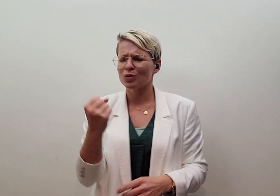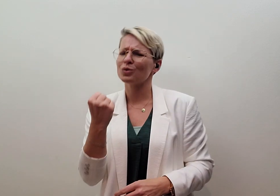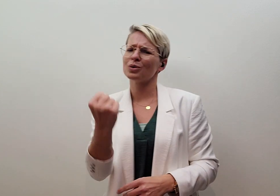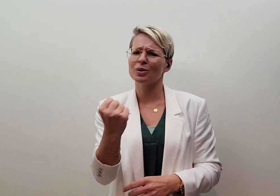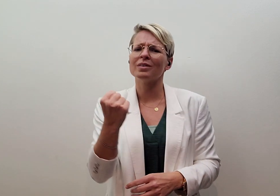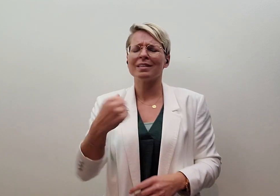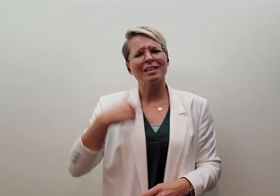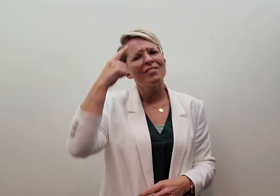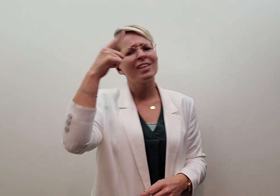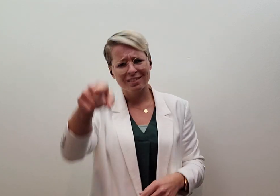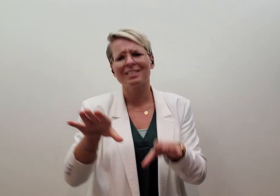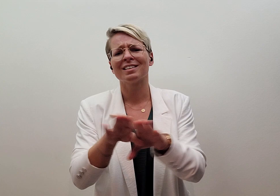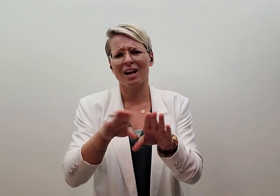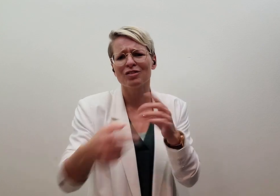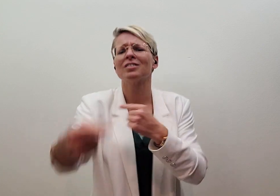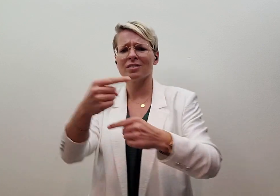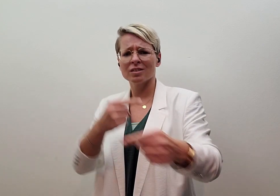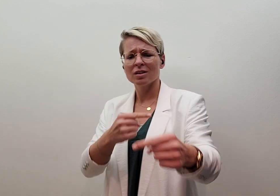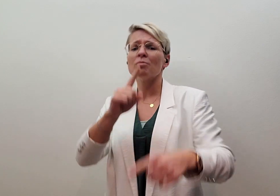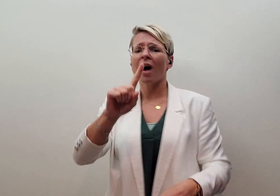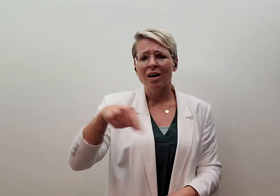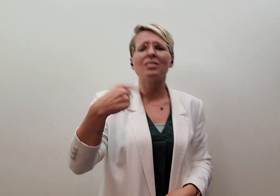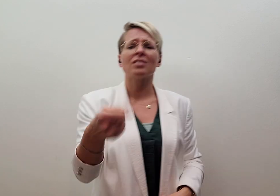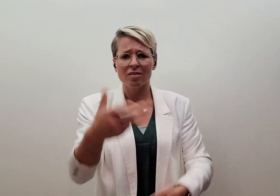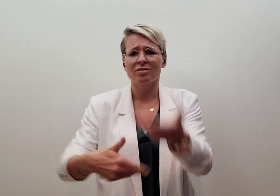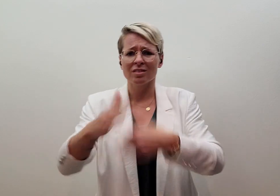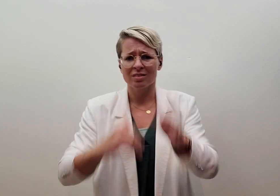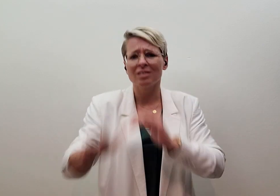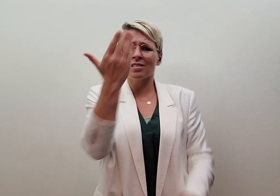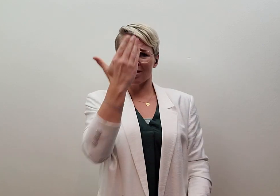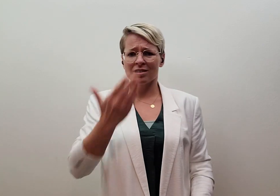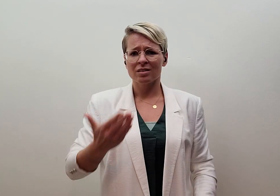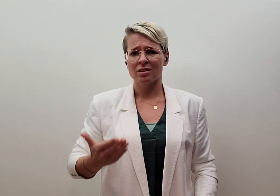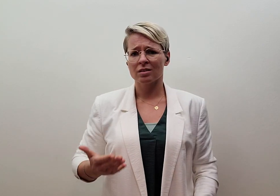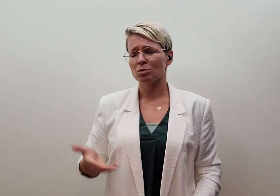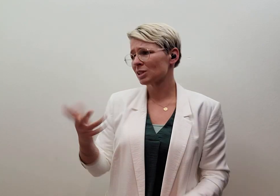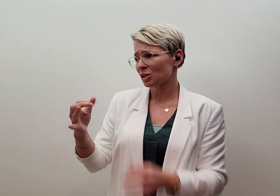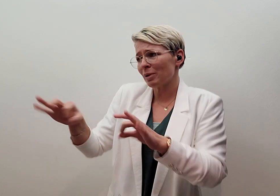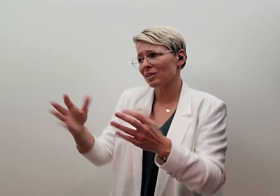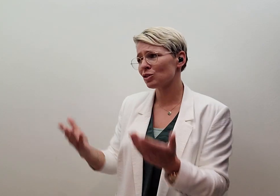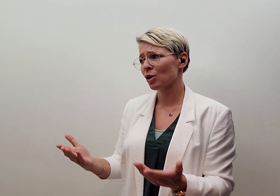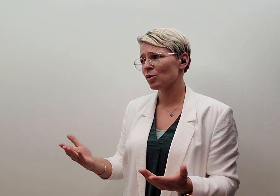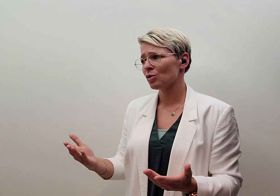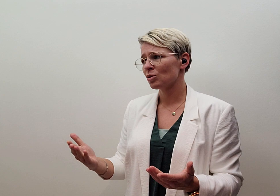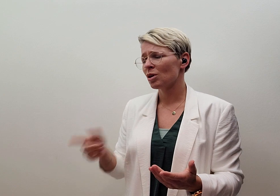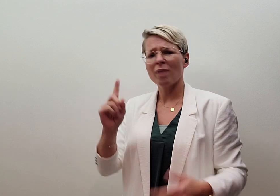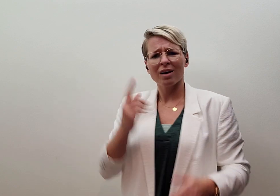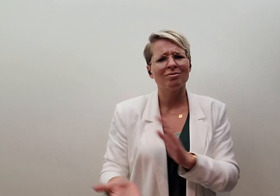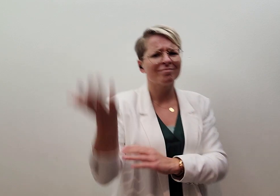geloofd en ik weet jij deed dat ook Toen kwam jij met een krap, misschien is het beter zo Maar we